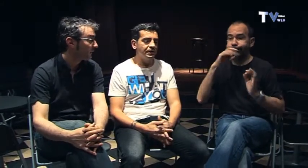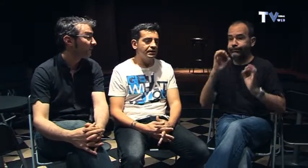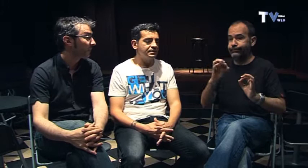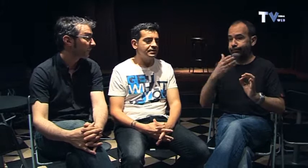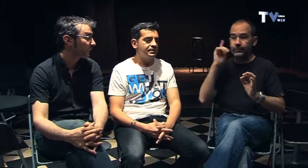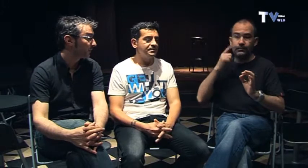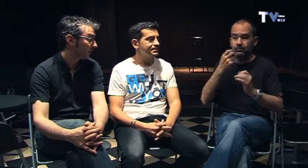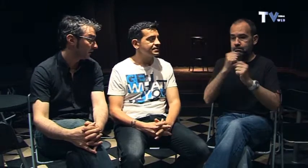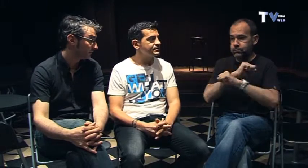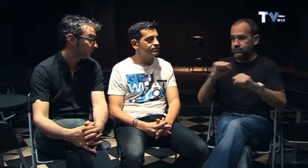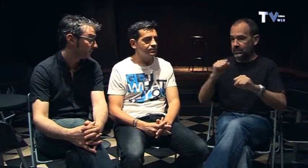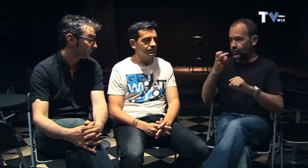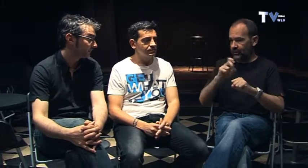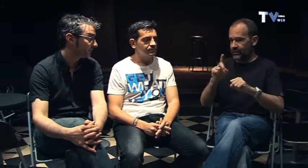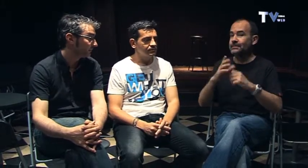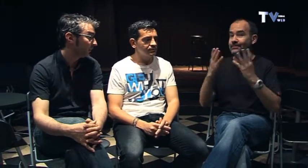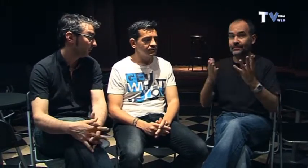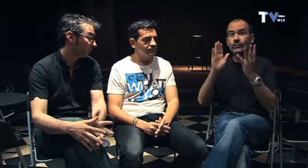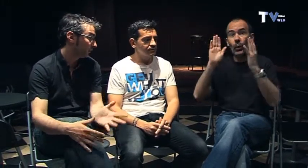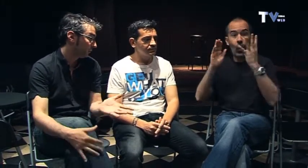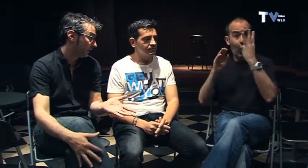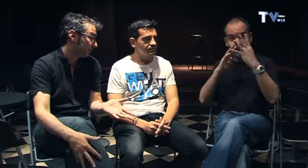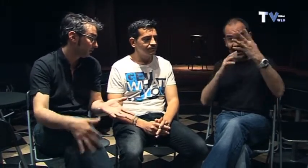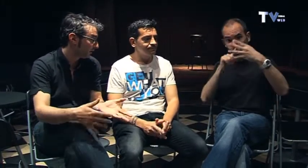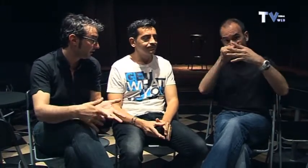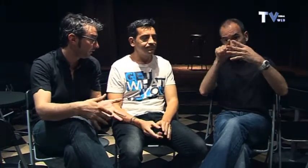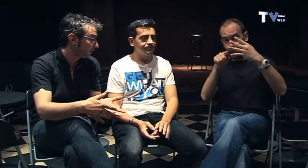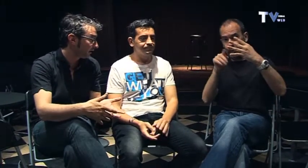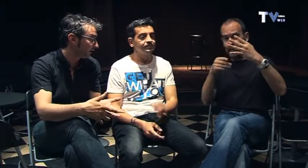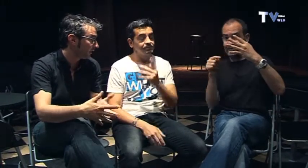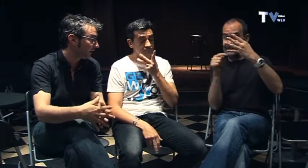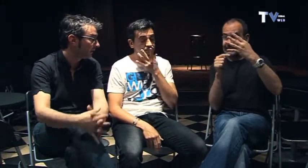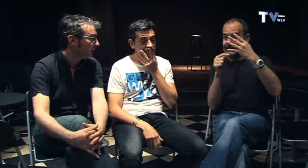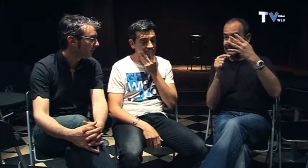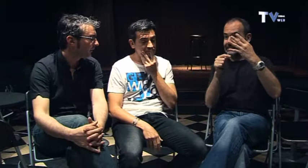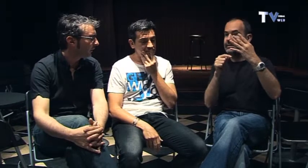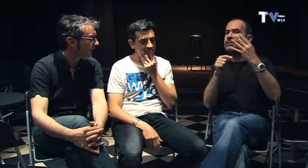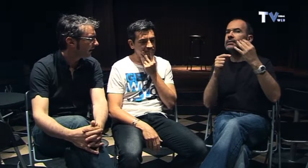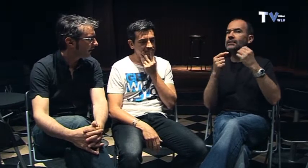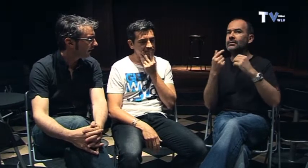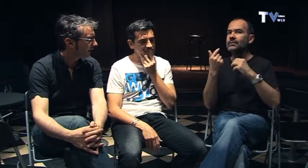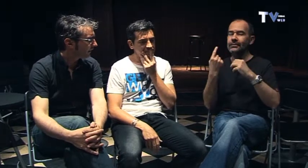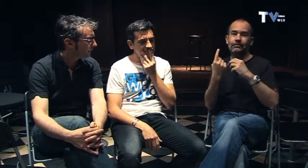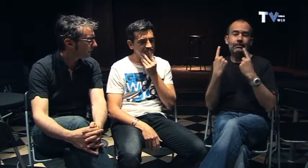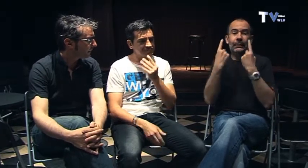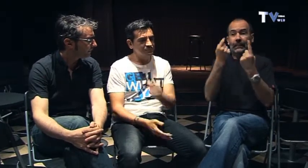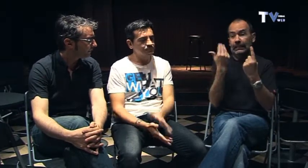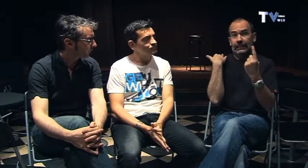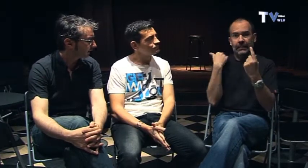el... Porque eres una persona oyente y usted es la de igualdad, ¿no? Pero, hace